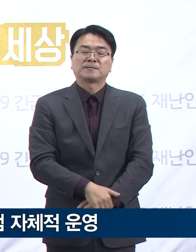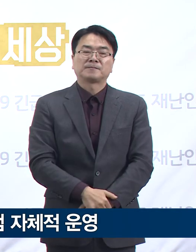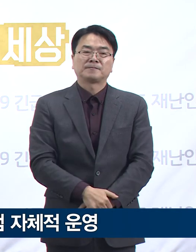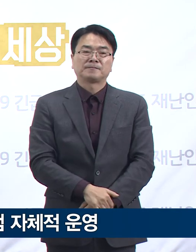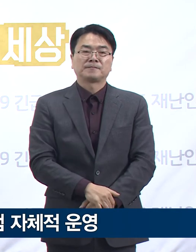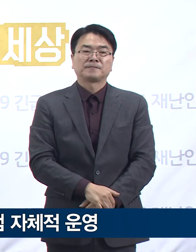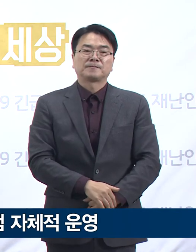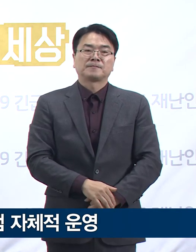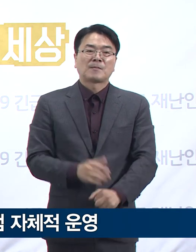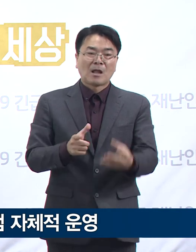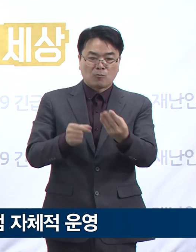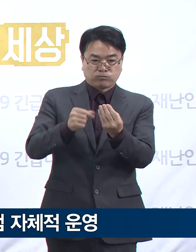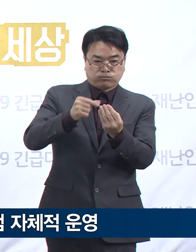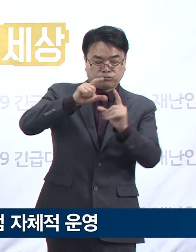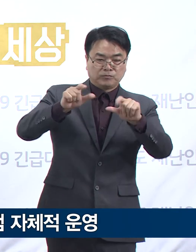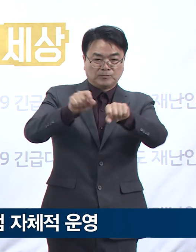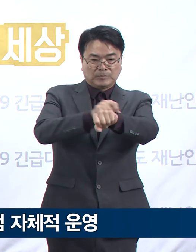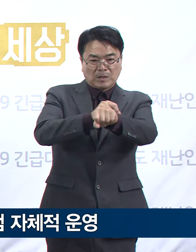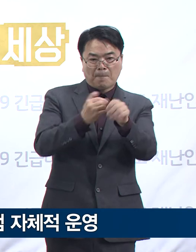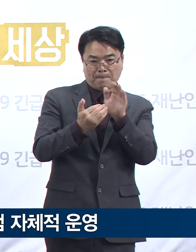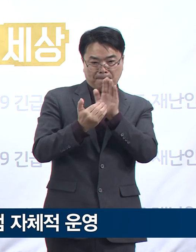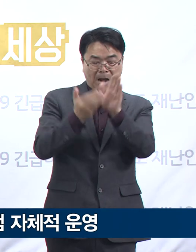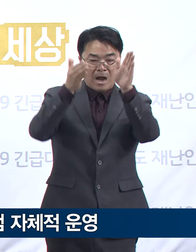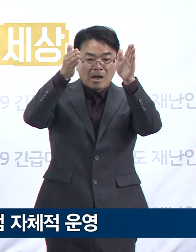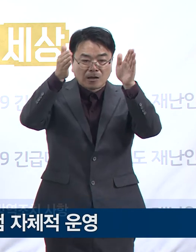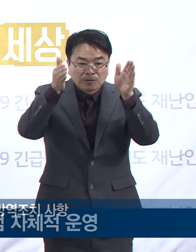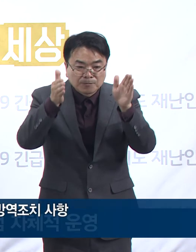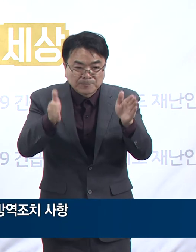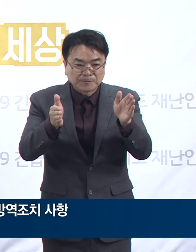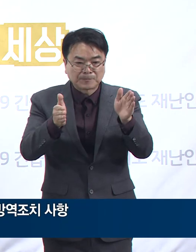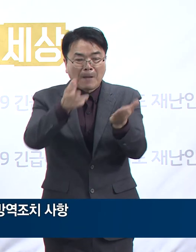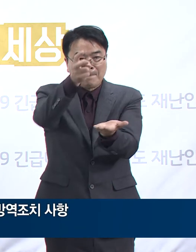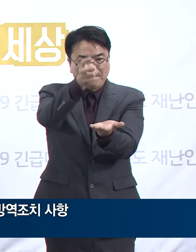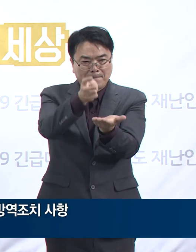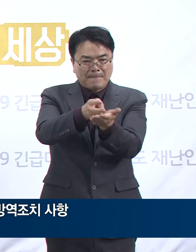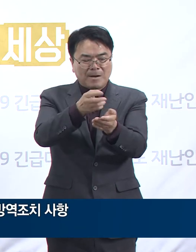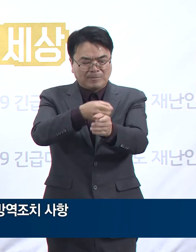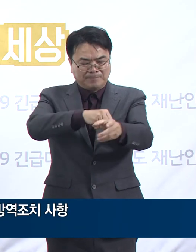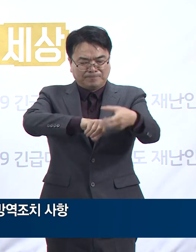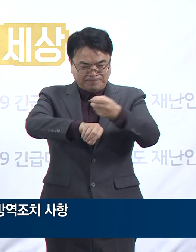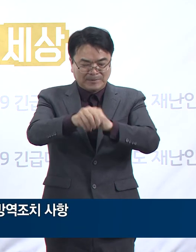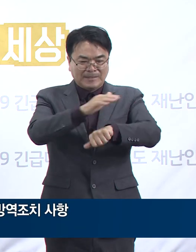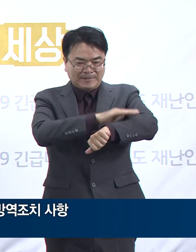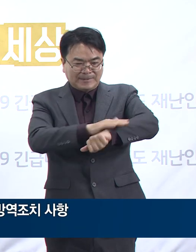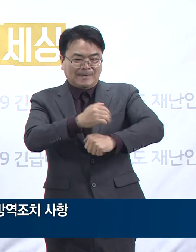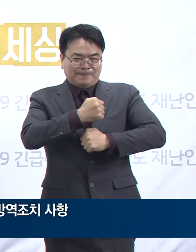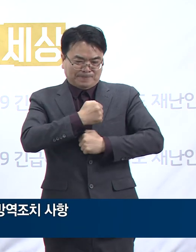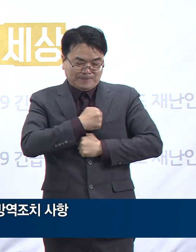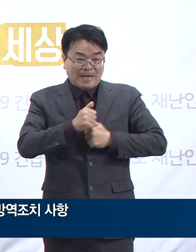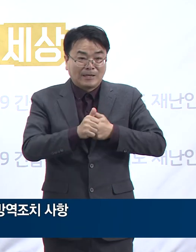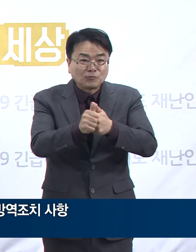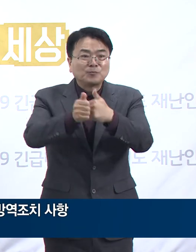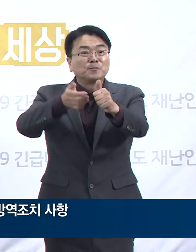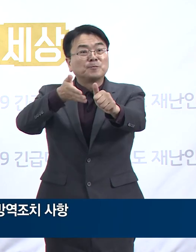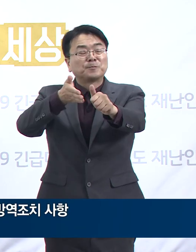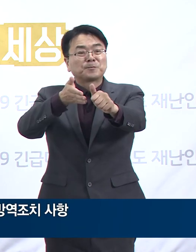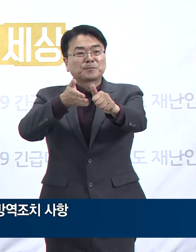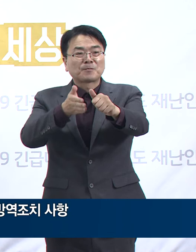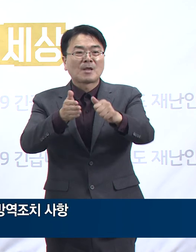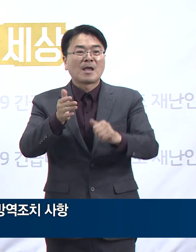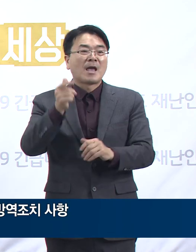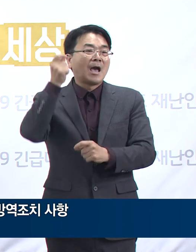추석 특별 방역기간 동안 방역조치 사항을 적극 준수하여 주시기 바랍니다. 정부는 민족